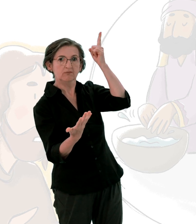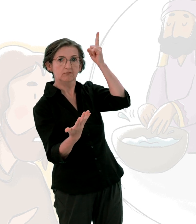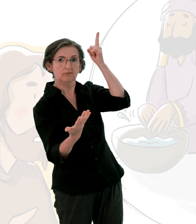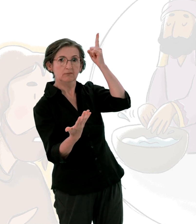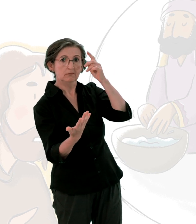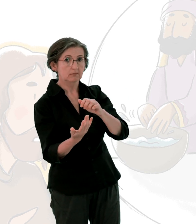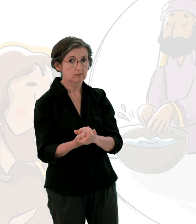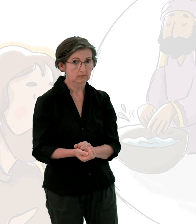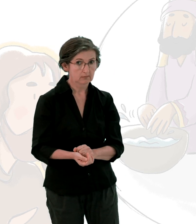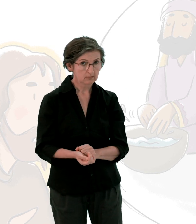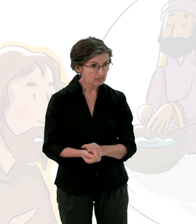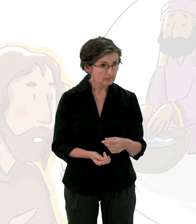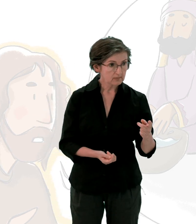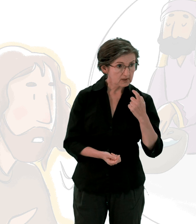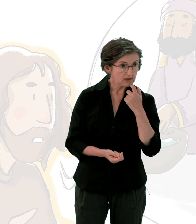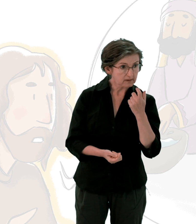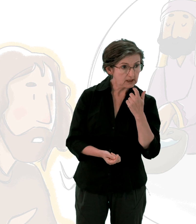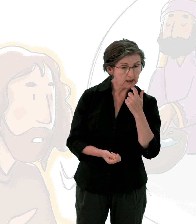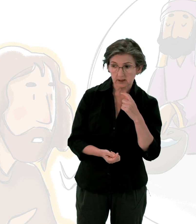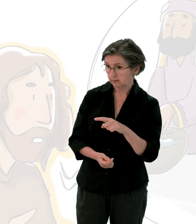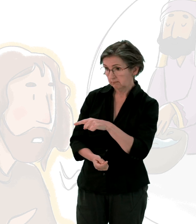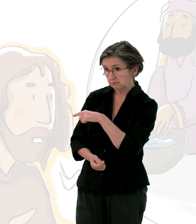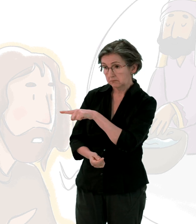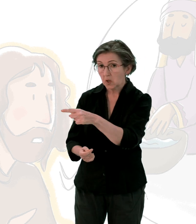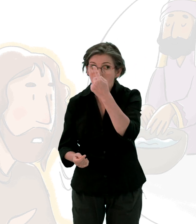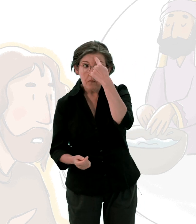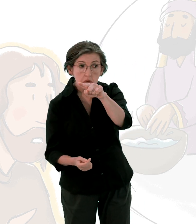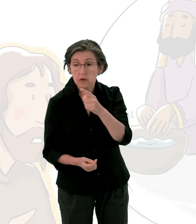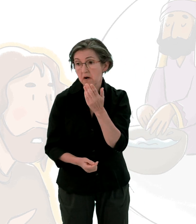Ainsi, vous leur permettez de ne plus rien faire pour leur père ou leur mère.